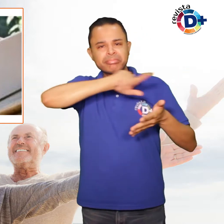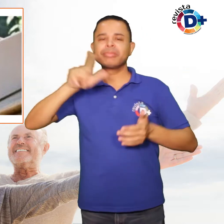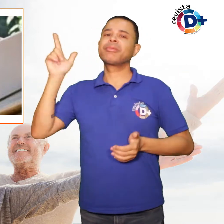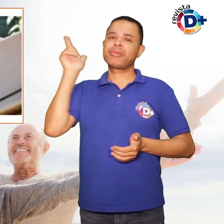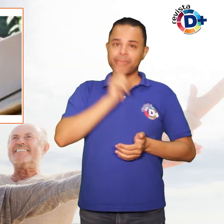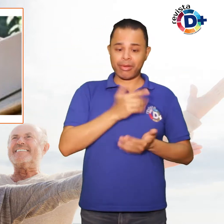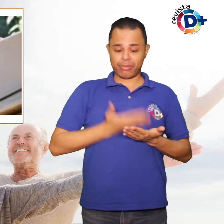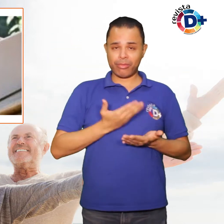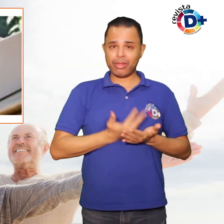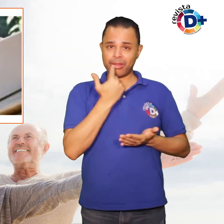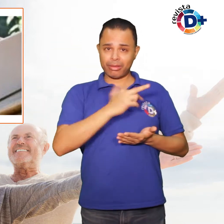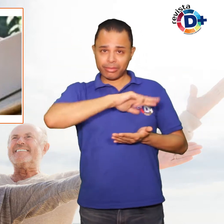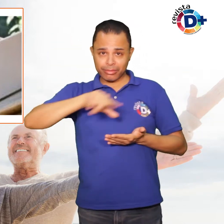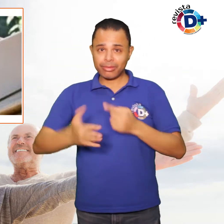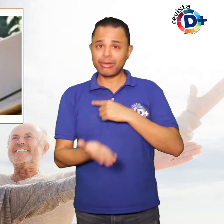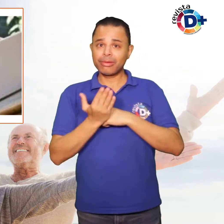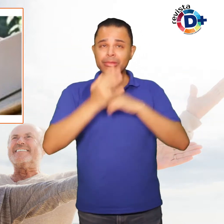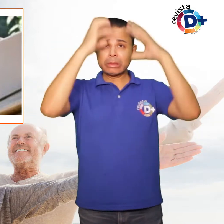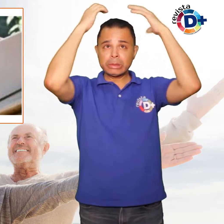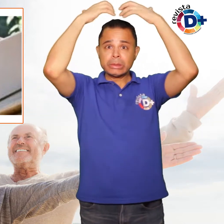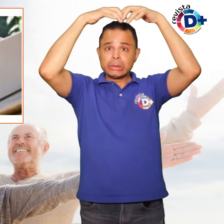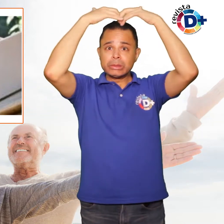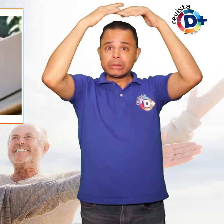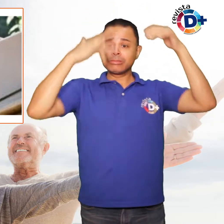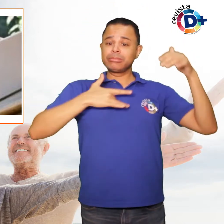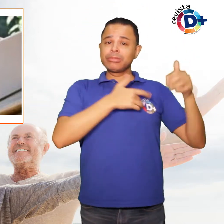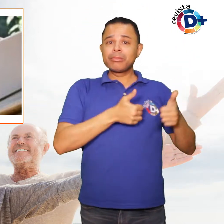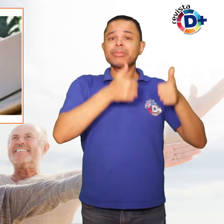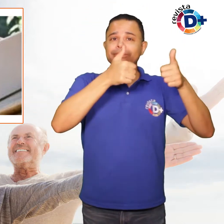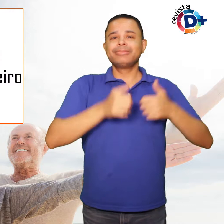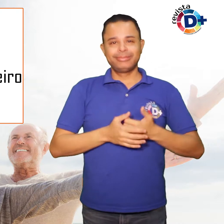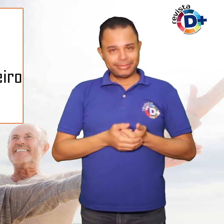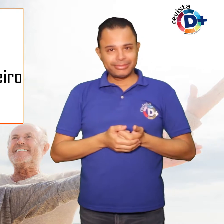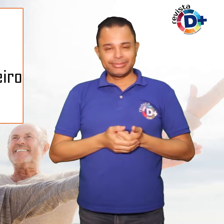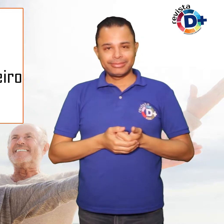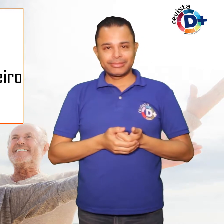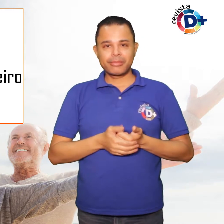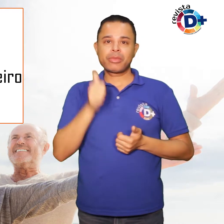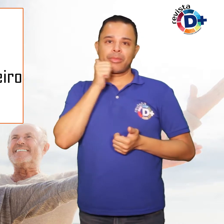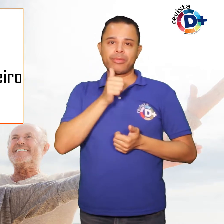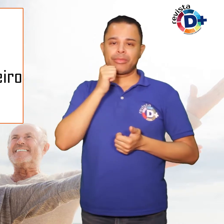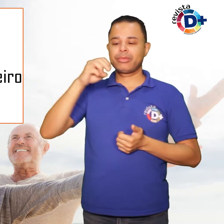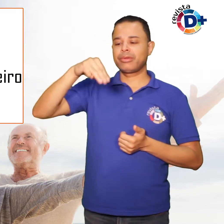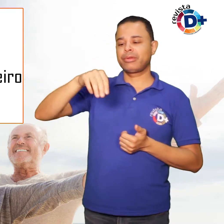idiomas ajuda o cérebro a ser mais saudável. De acordo com Mariana Silveira Ribeiro,